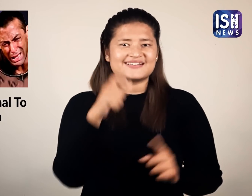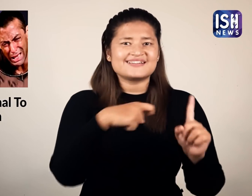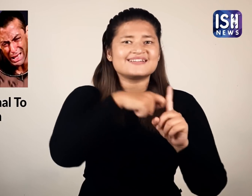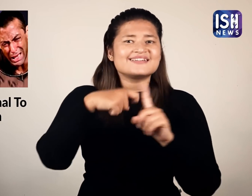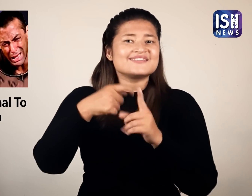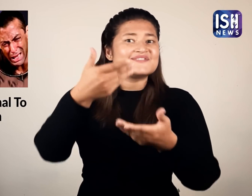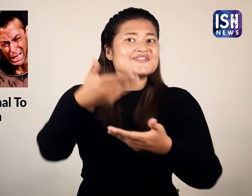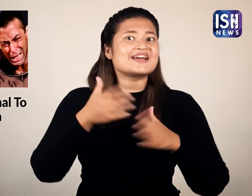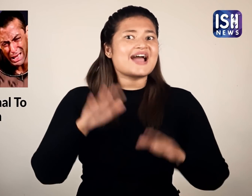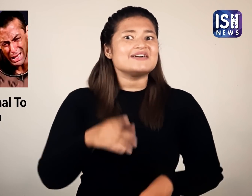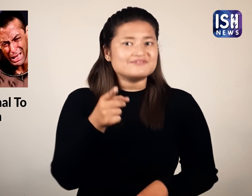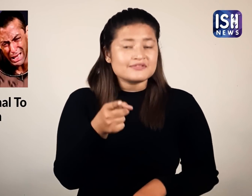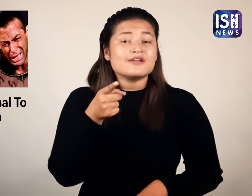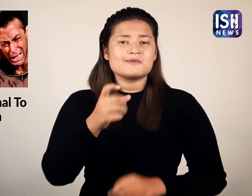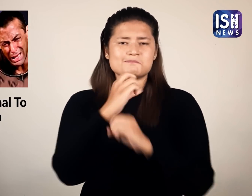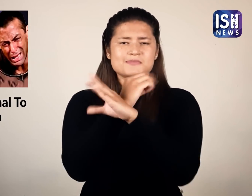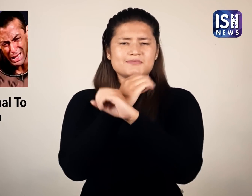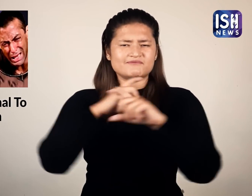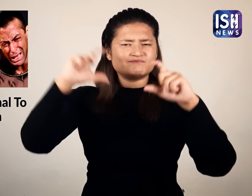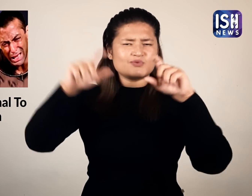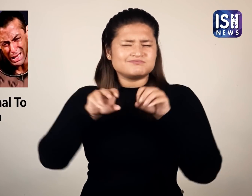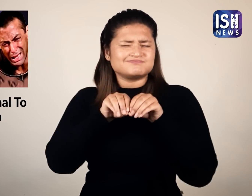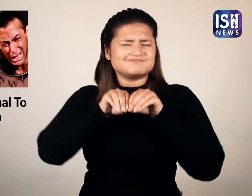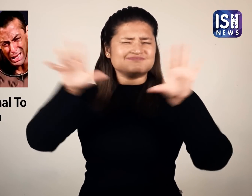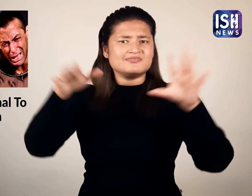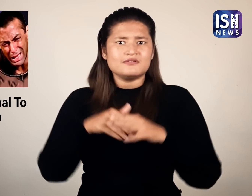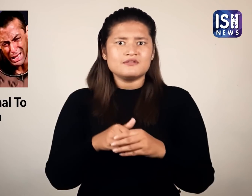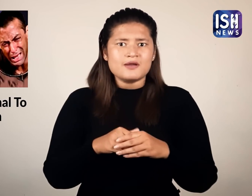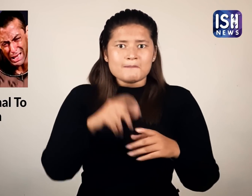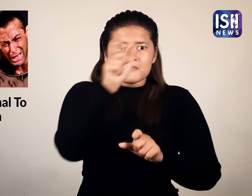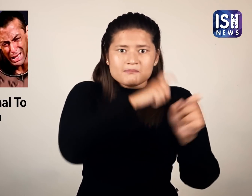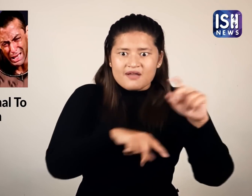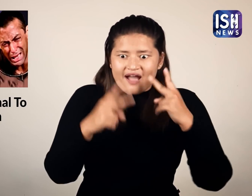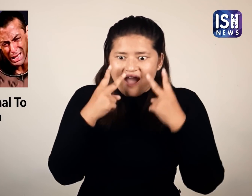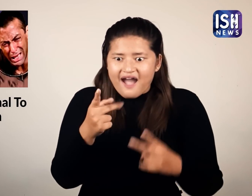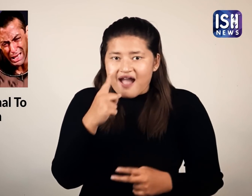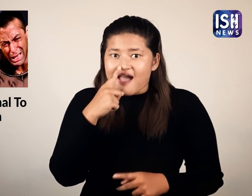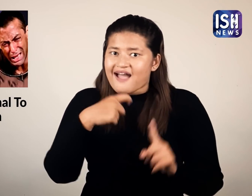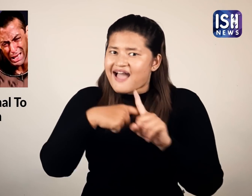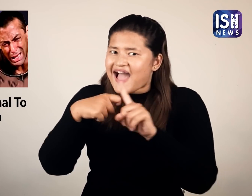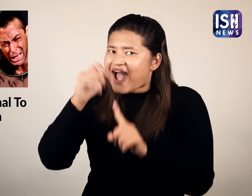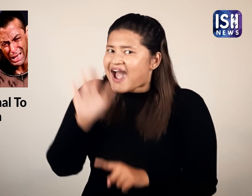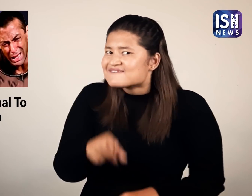कत्रीना खैफ को भी इस विशेश क्रीनिंग में देखा गया था जिससे सगाई के अफवाव को हवा मिली